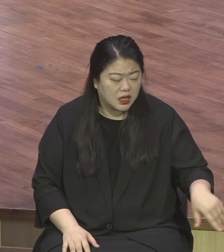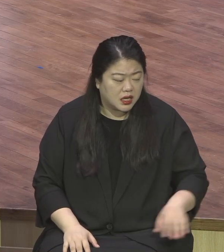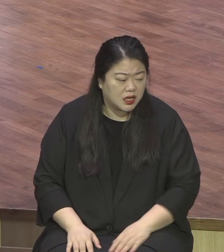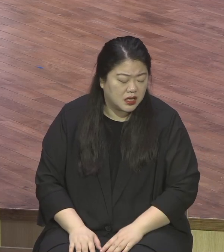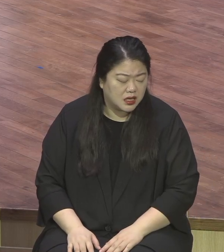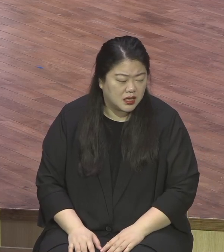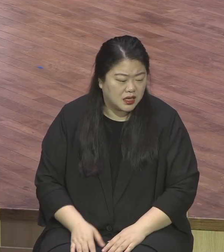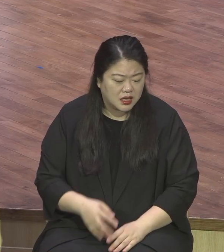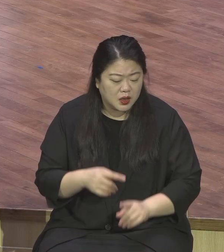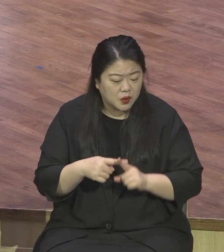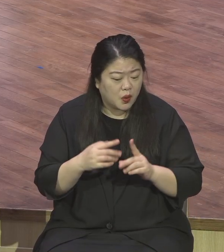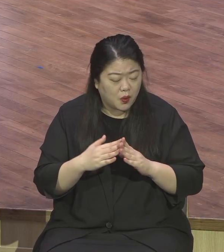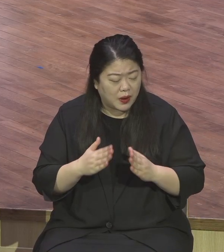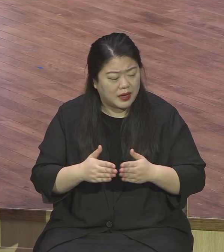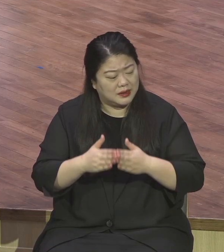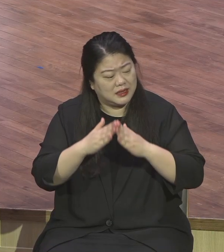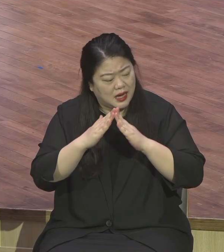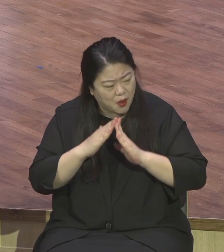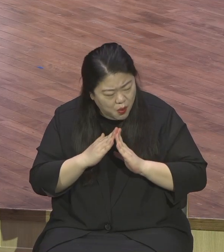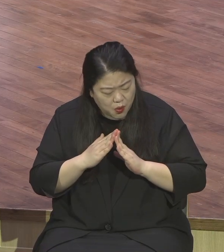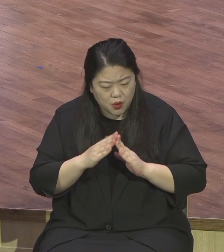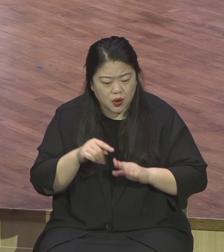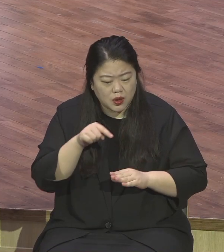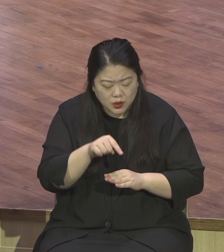신방해야 되는데 날마다 메시지 해야 되는데